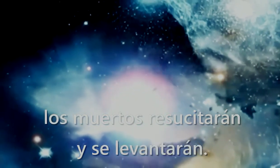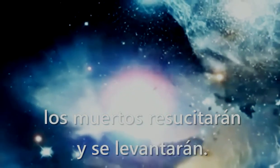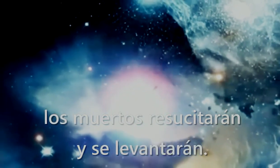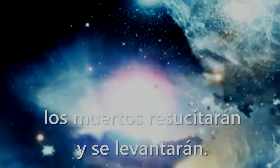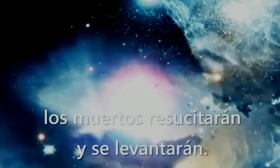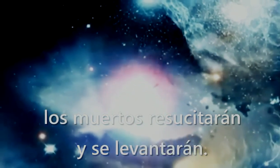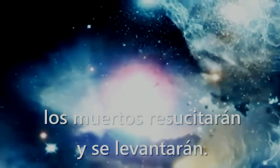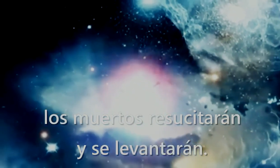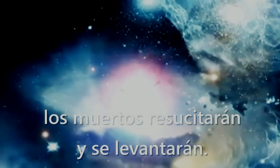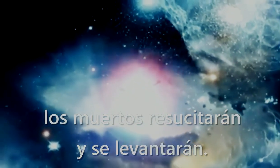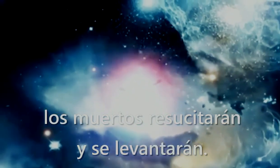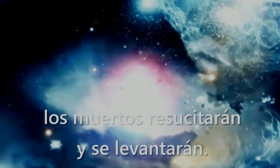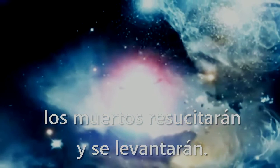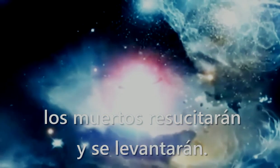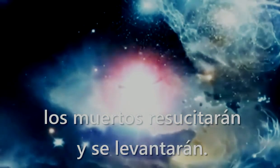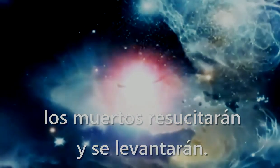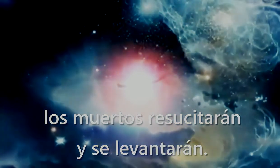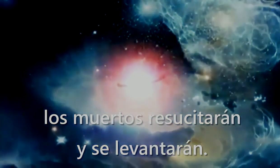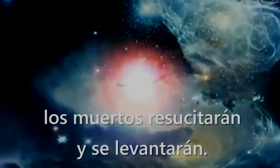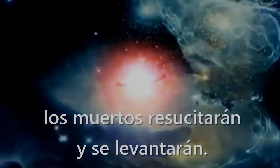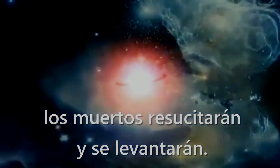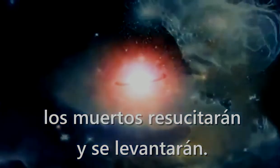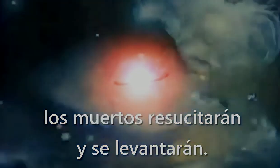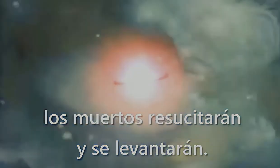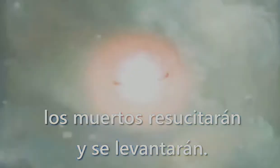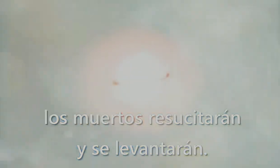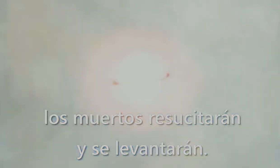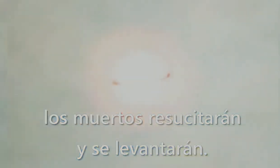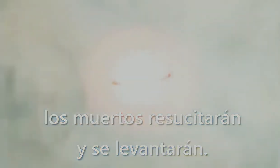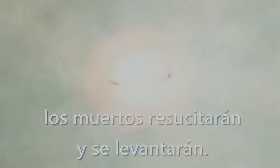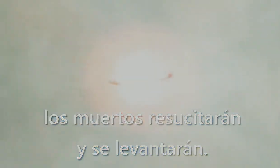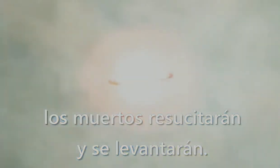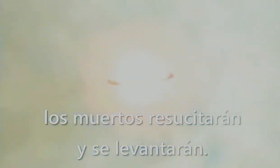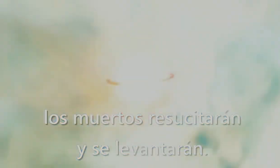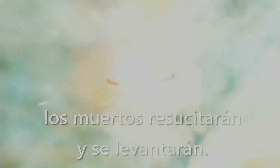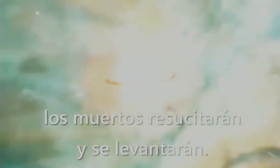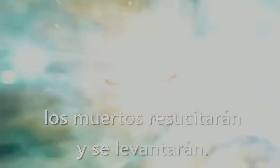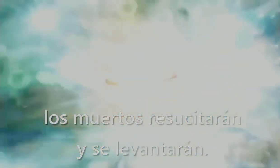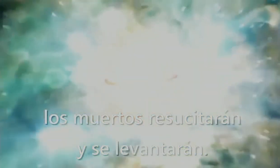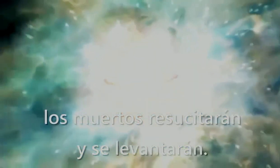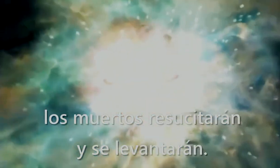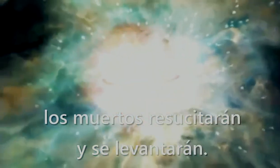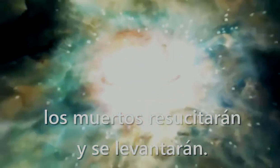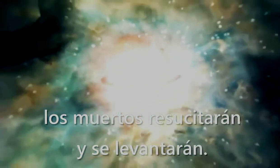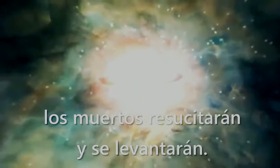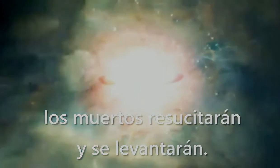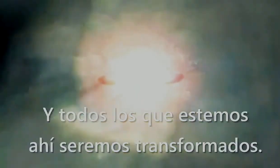Resucitarán Y se levantarán